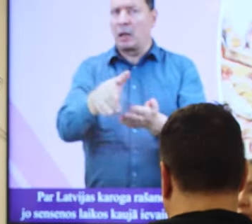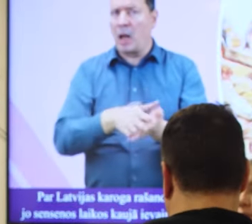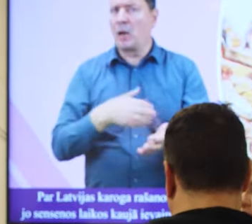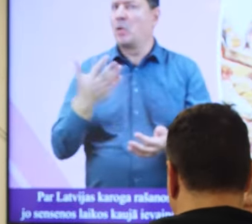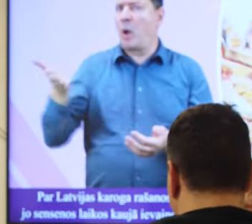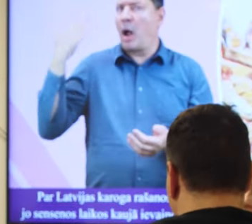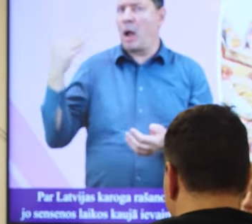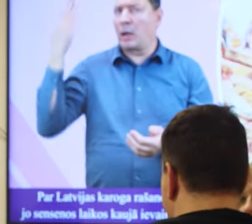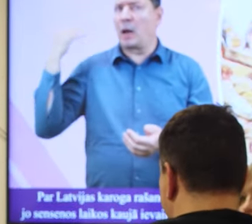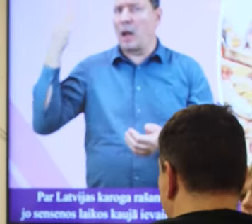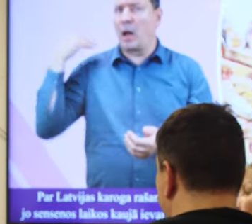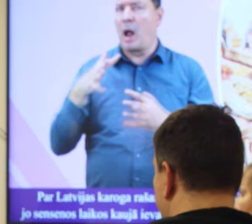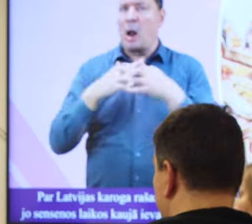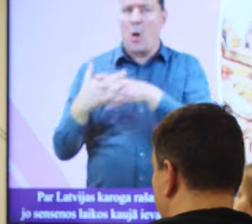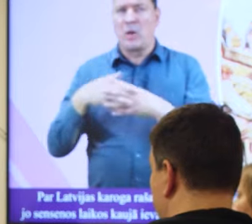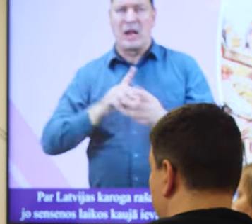pieredze.